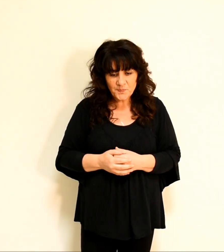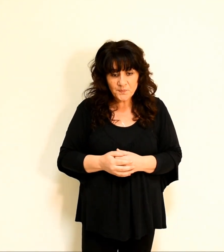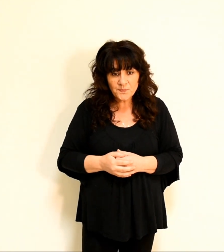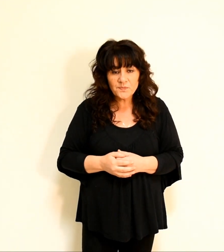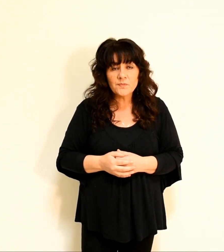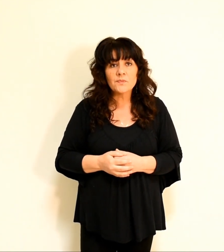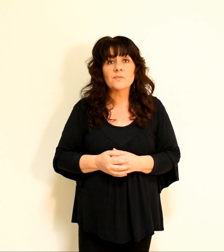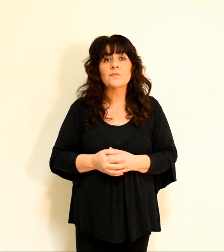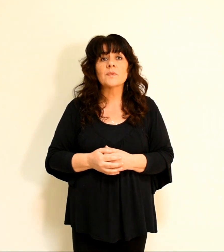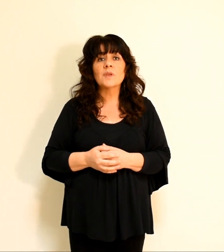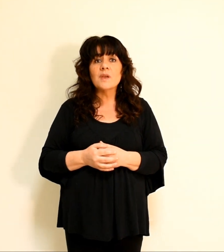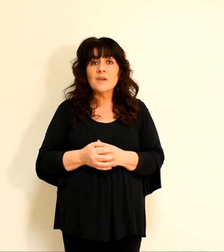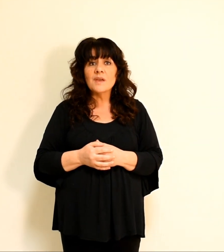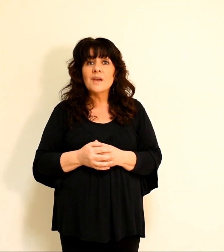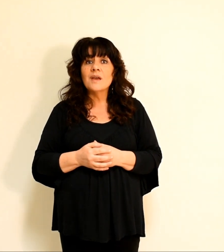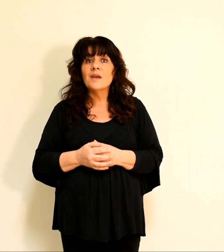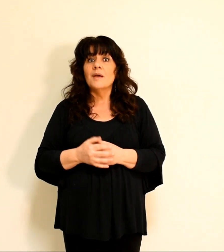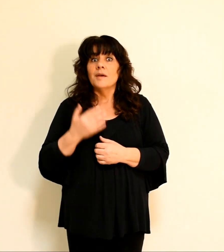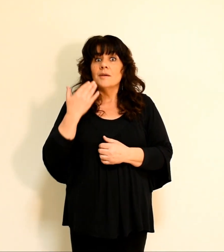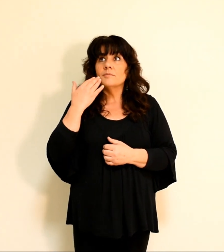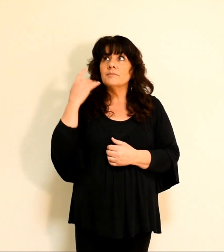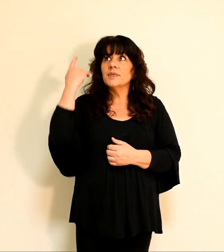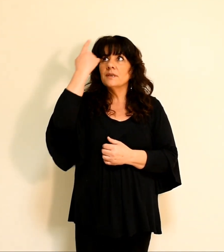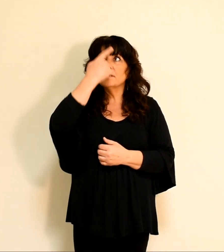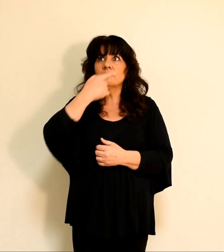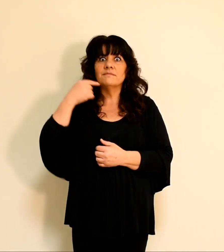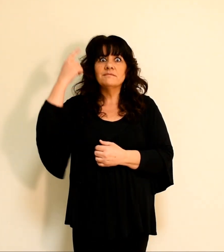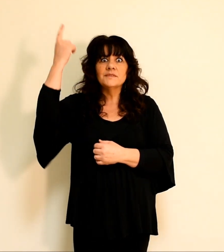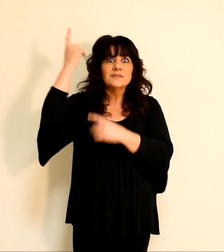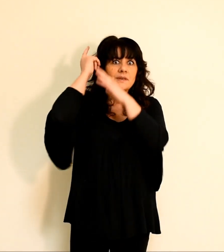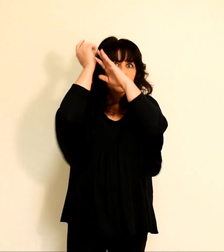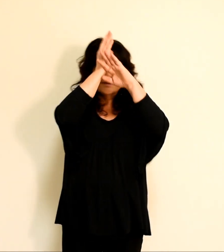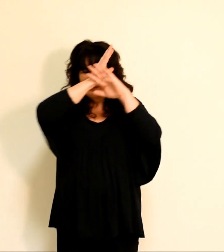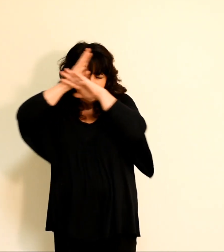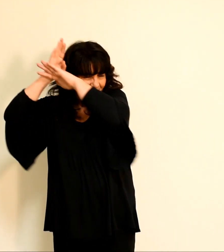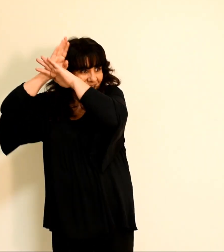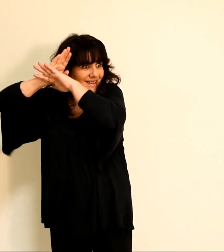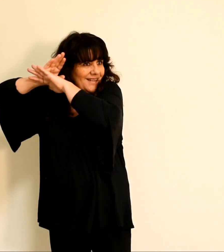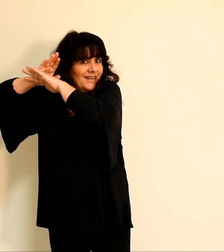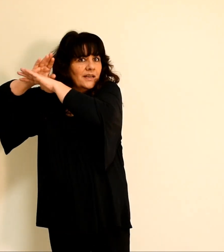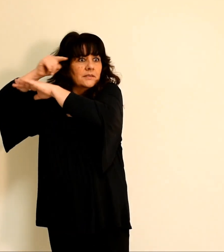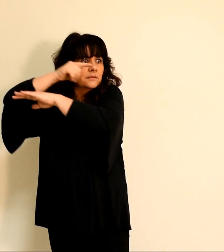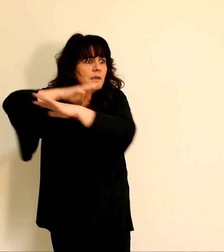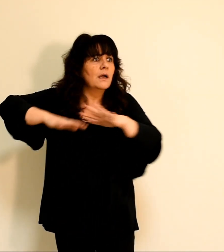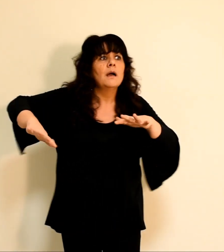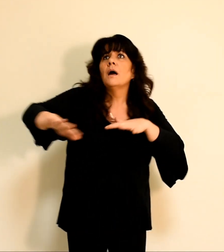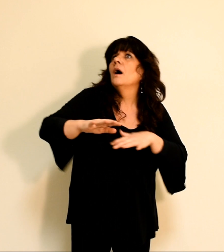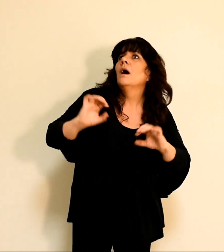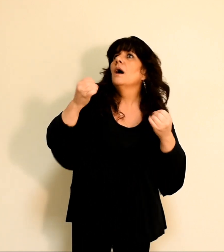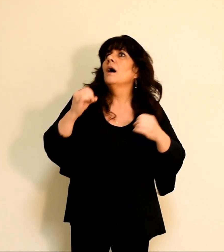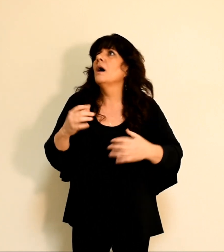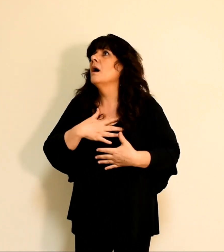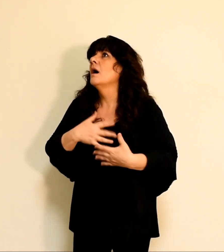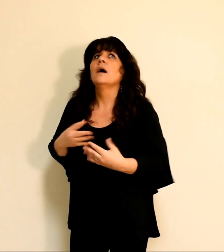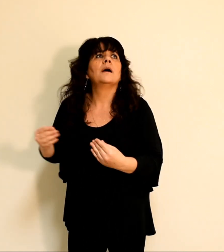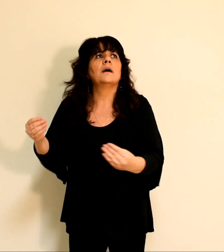Tu caches ton visage, ils s'épouvantent. Tu reprends leur souffle, ils